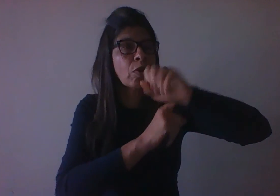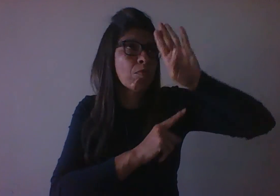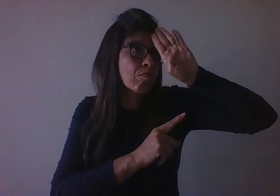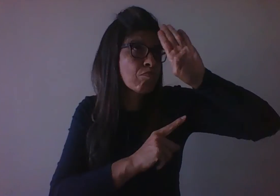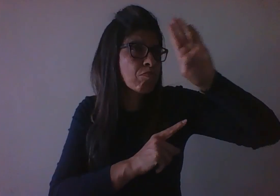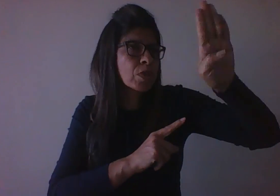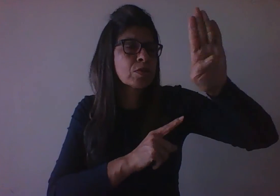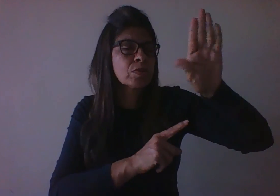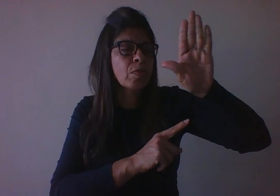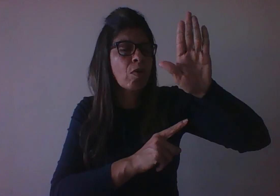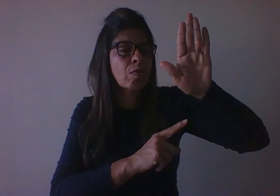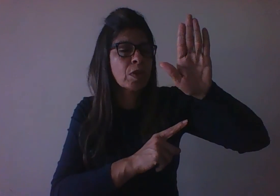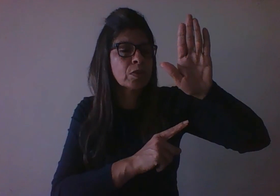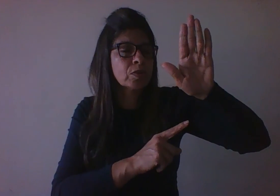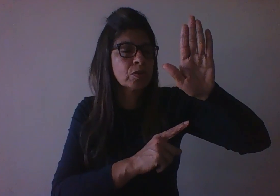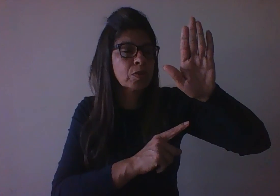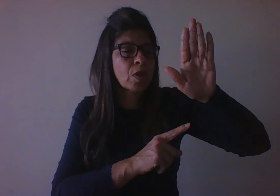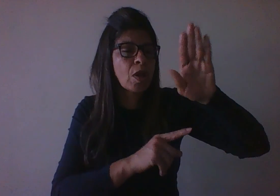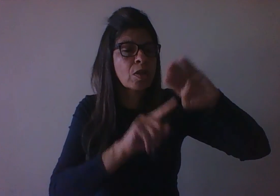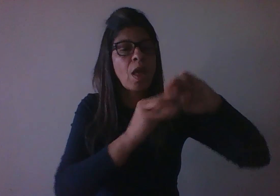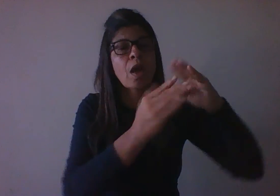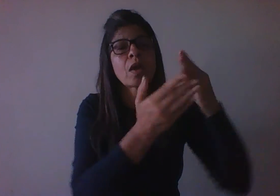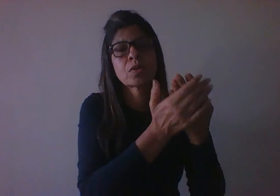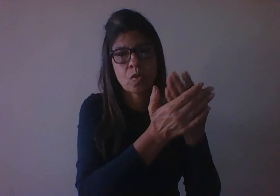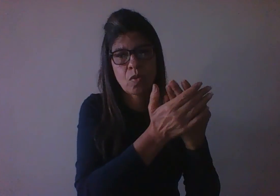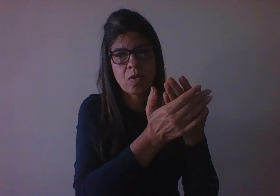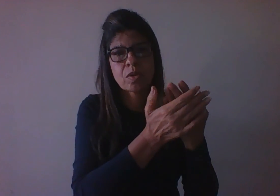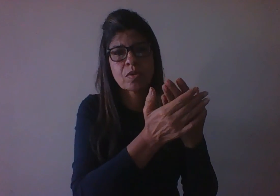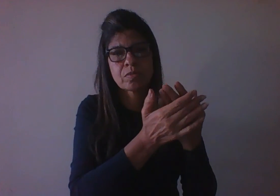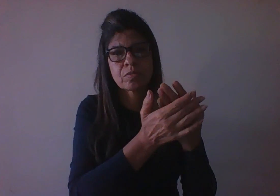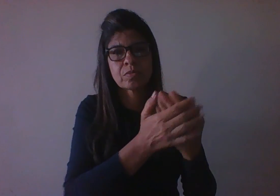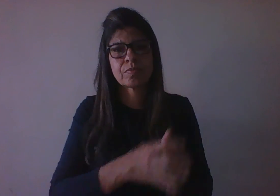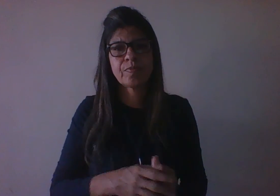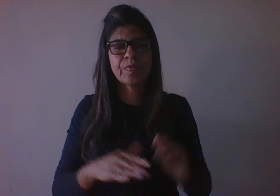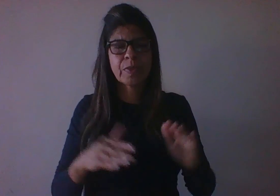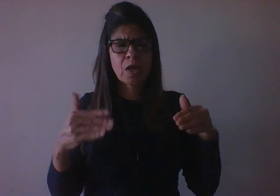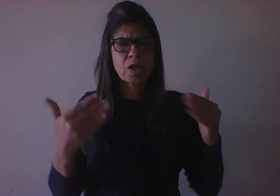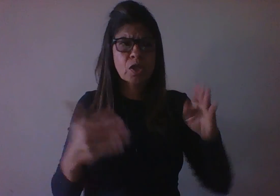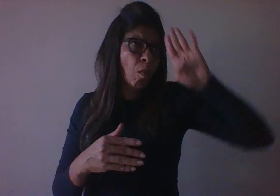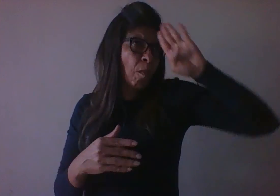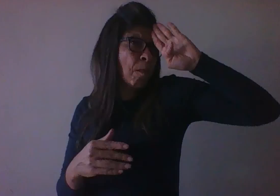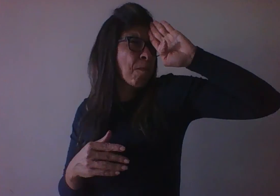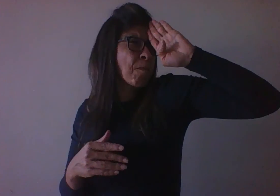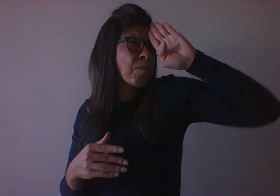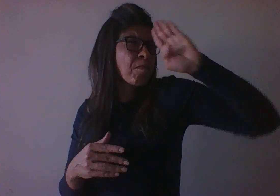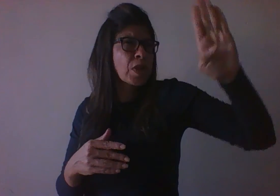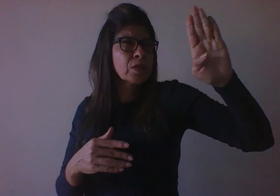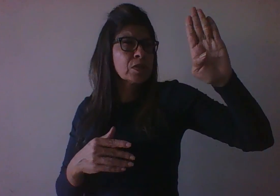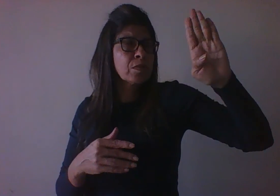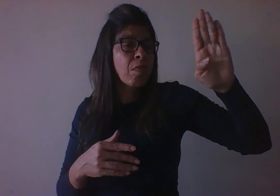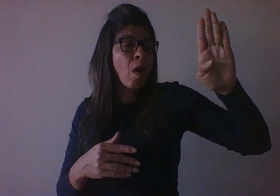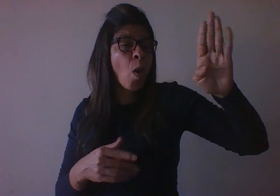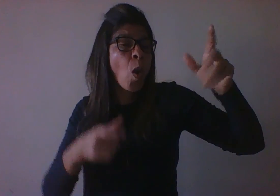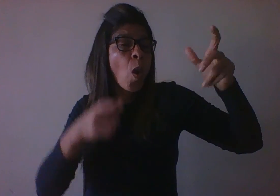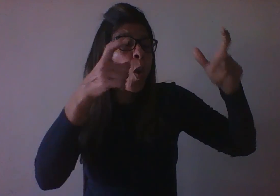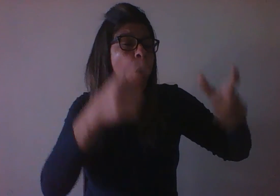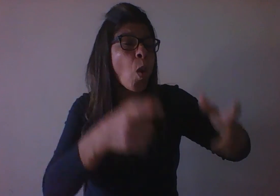principalmente escolar. Então, o principal campo de aprendizado é se dar no